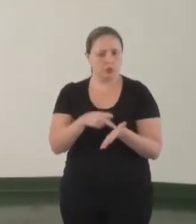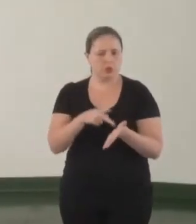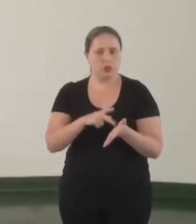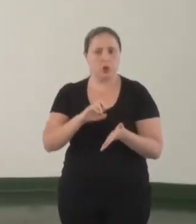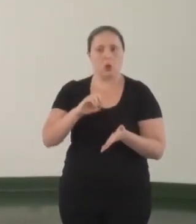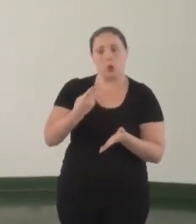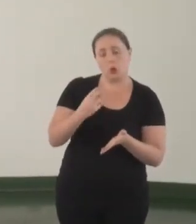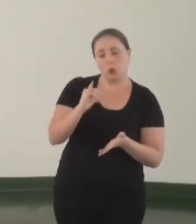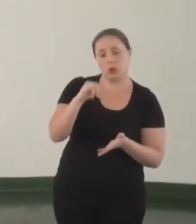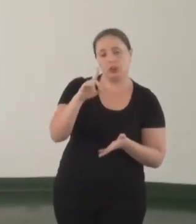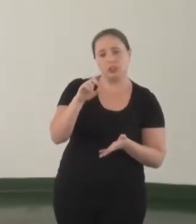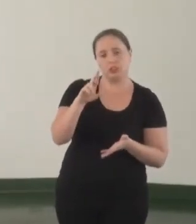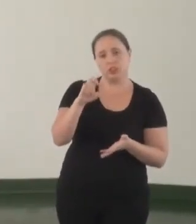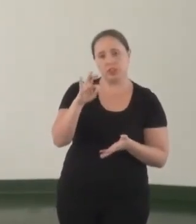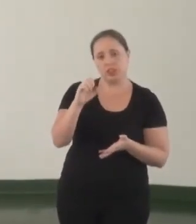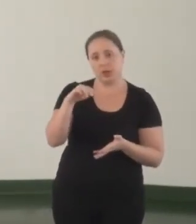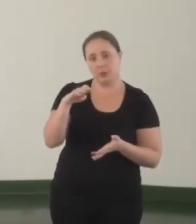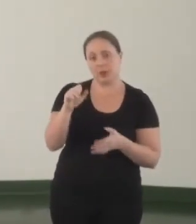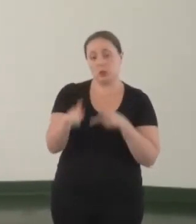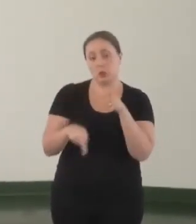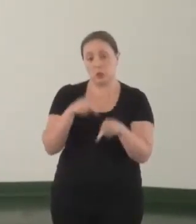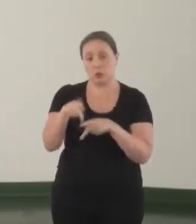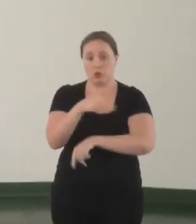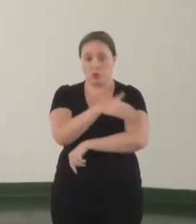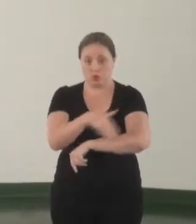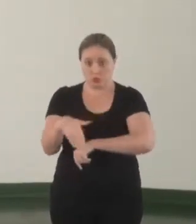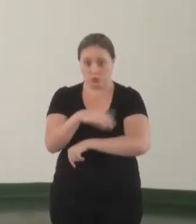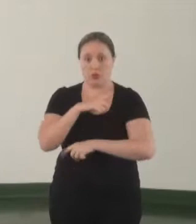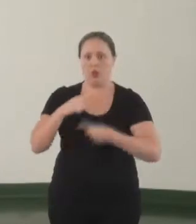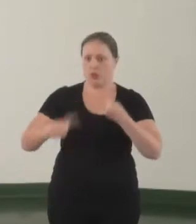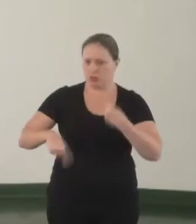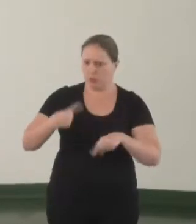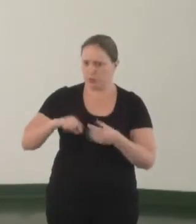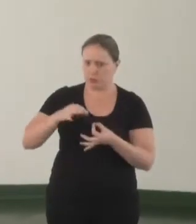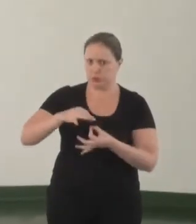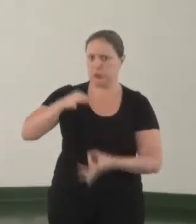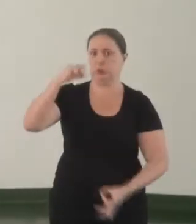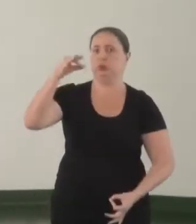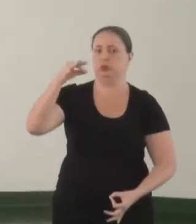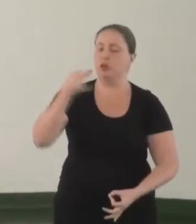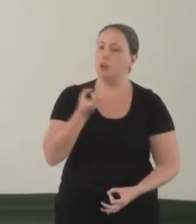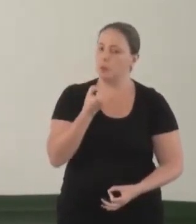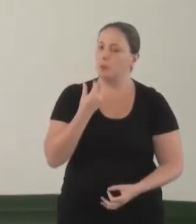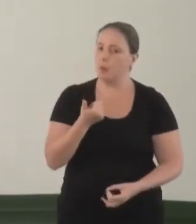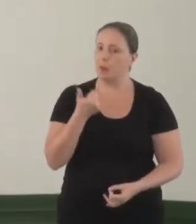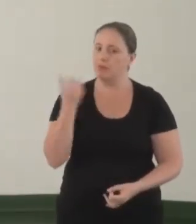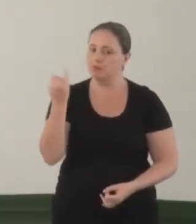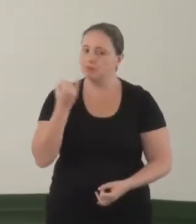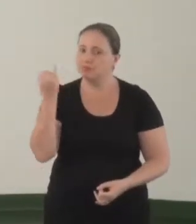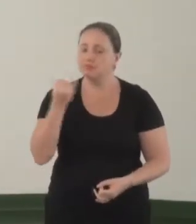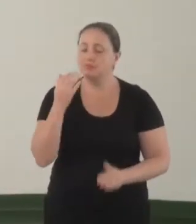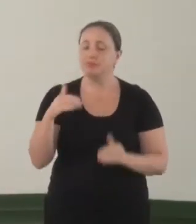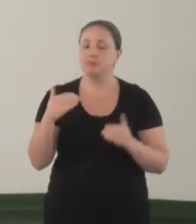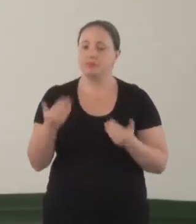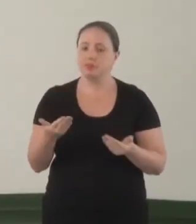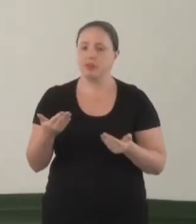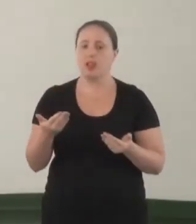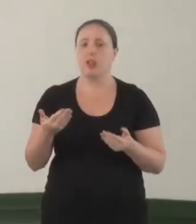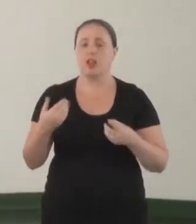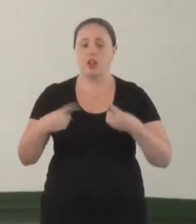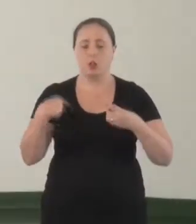ou indiretamente com a população de rua. E foi um debate muito grande e muito rico. E dentro desse debate,